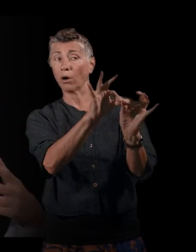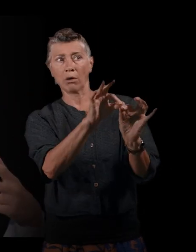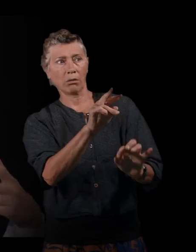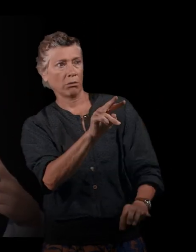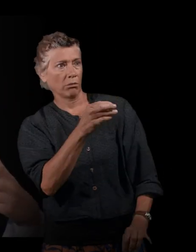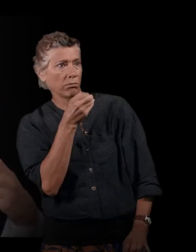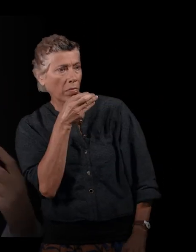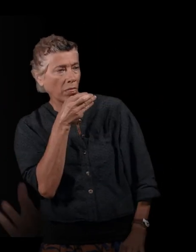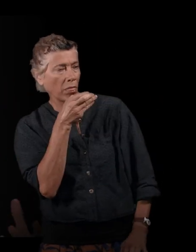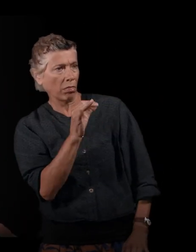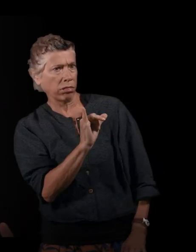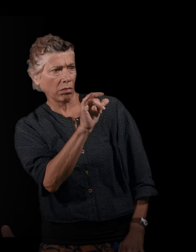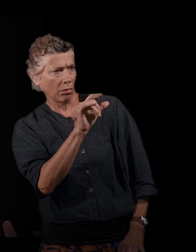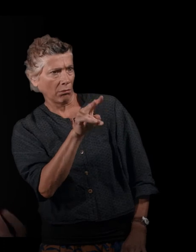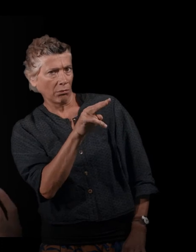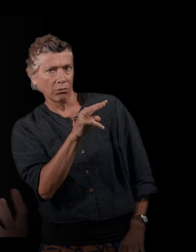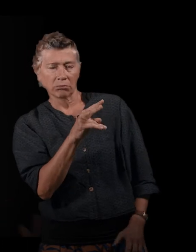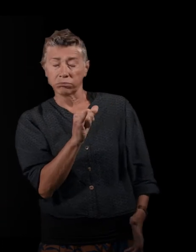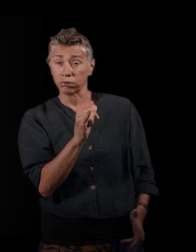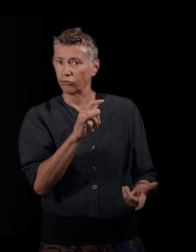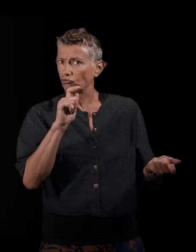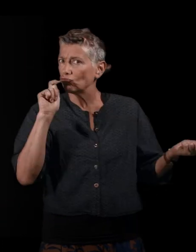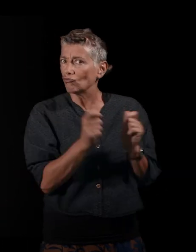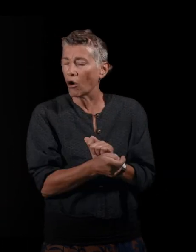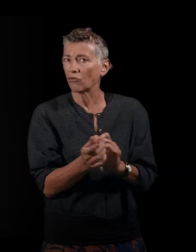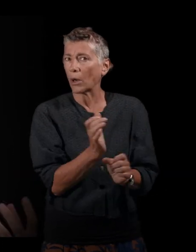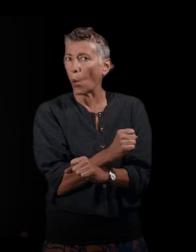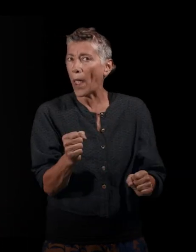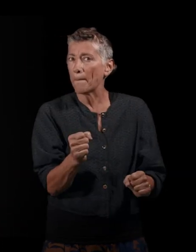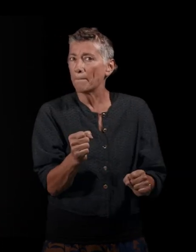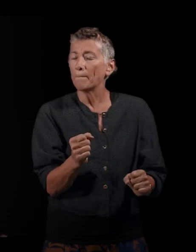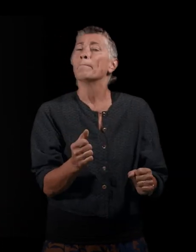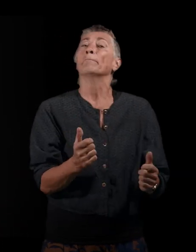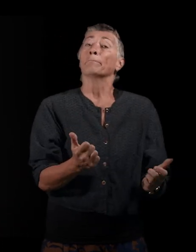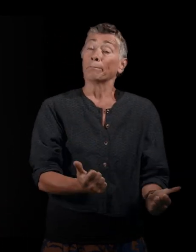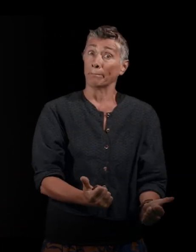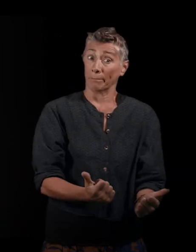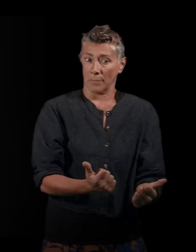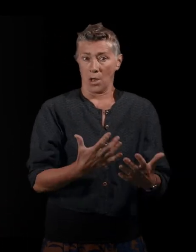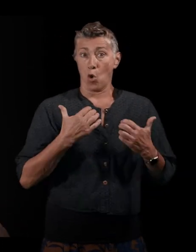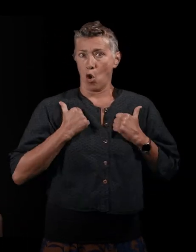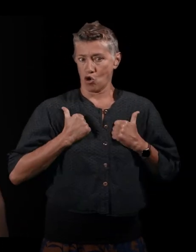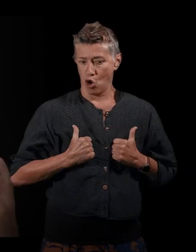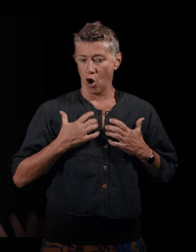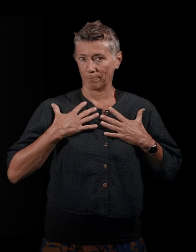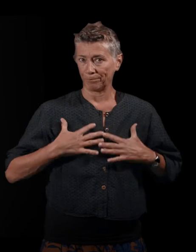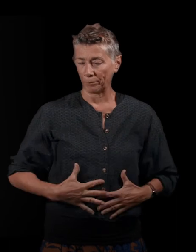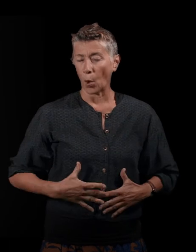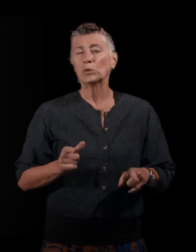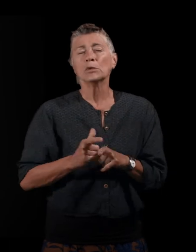Et l'impact, même si je n'aime pas ce mot, mais sur le corps physique de l'exil va se retrouver aussi des années plus tard dans